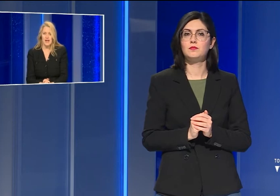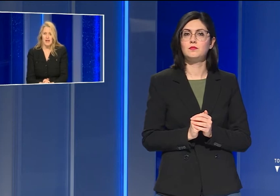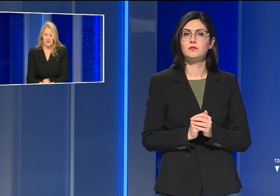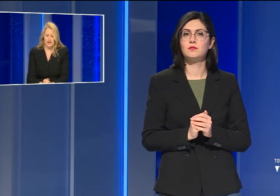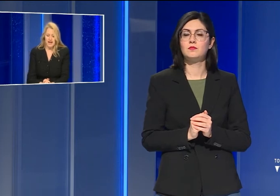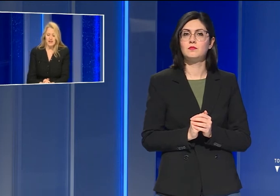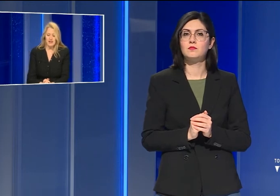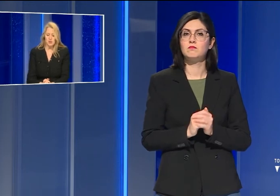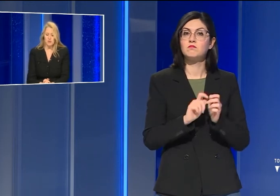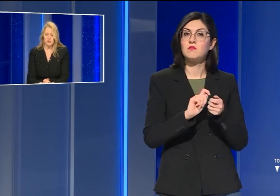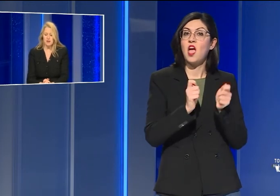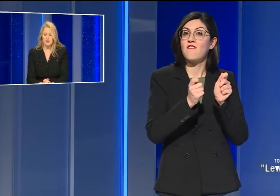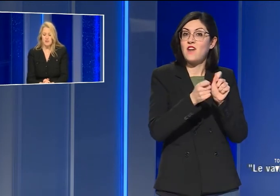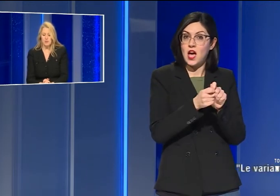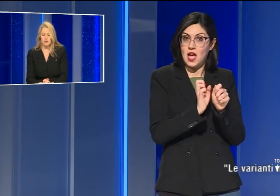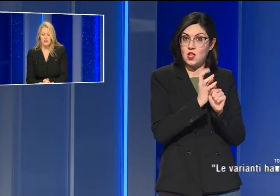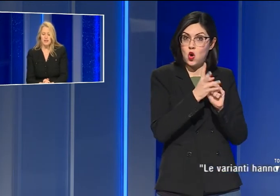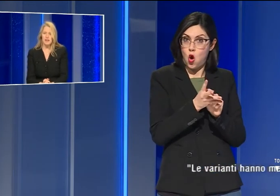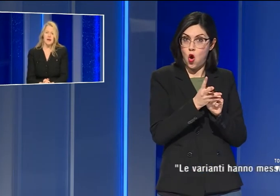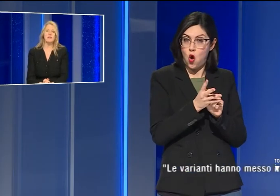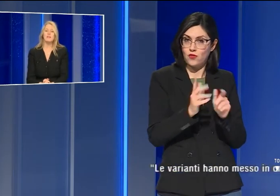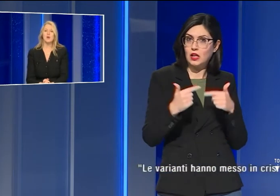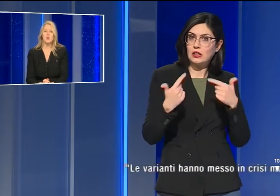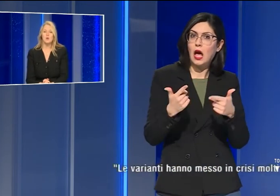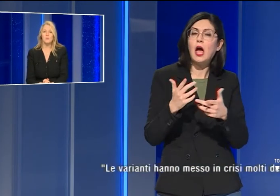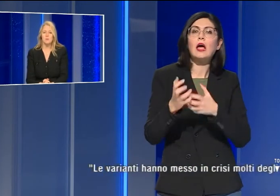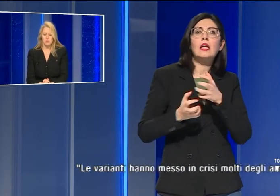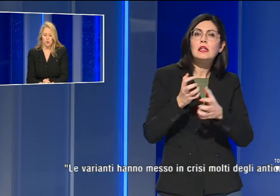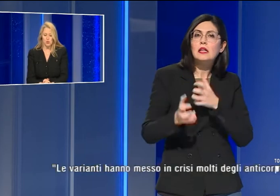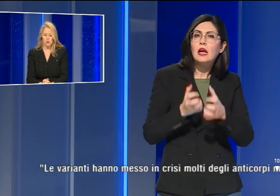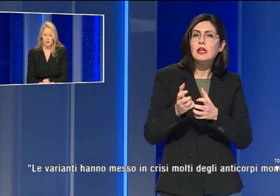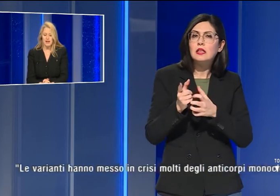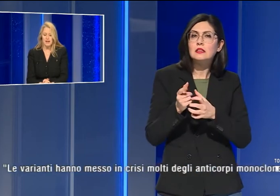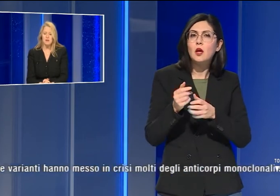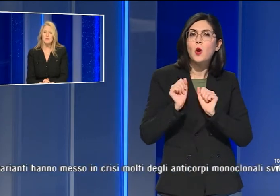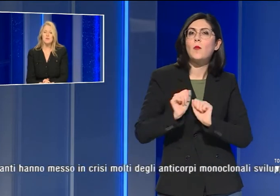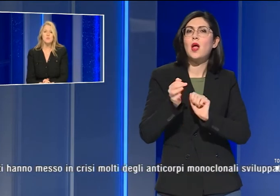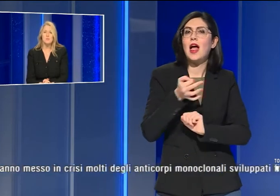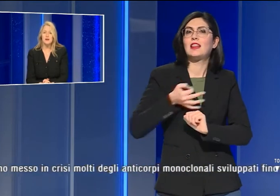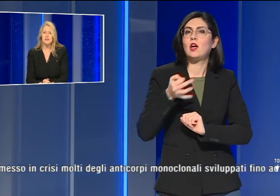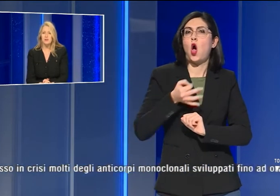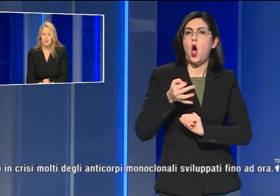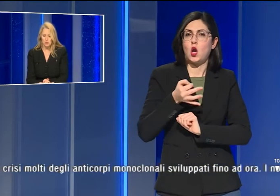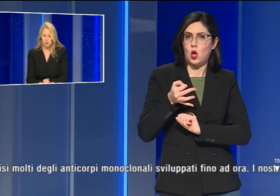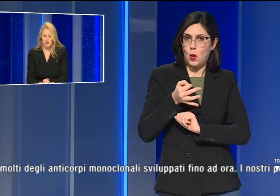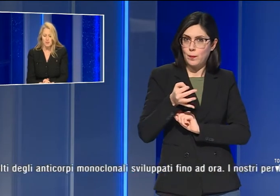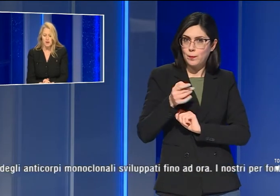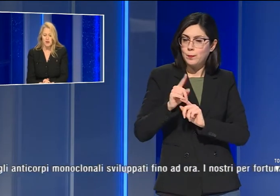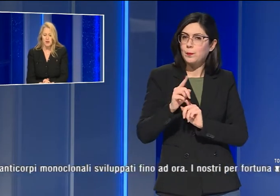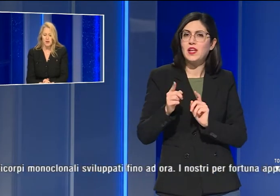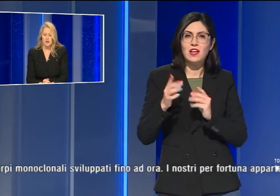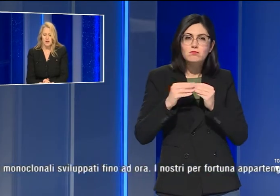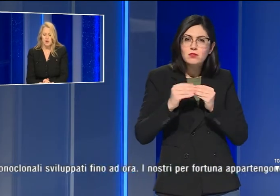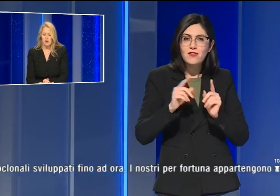Le varianti hanno messo in crisi molti degli anticorpi monoclonali sviluppati fino ad ora.